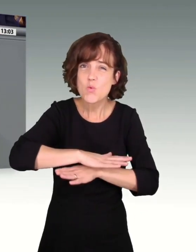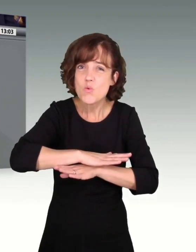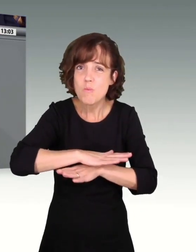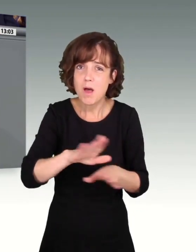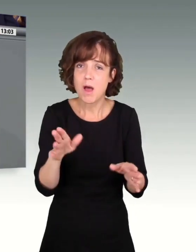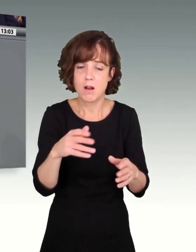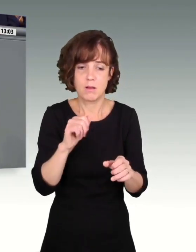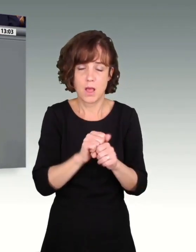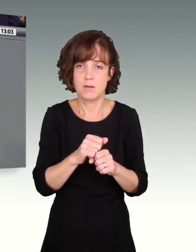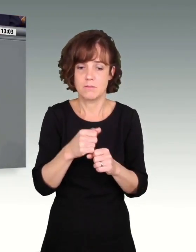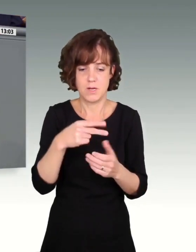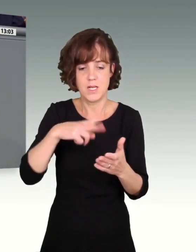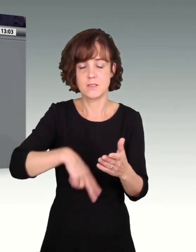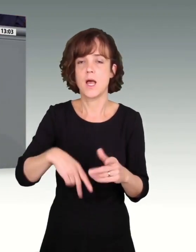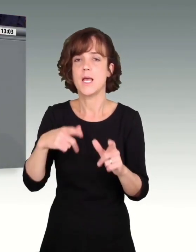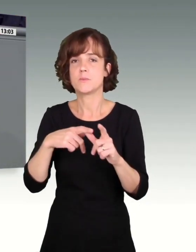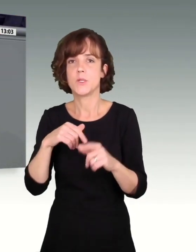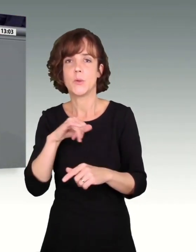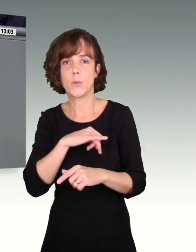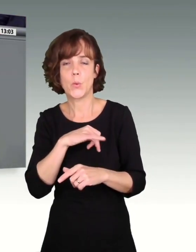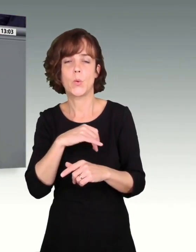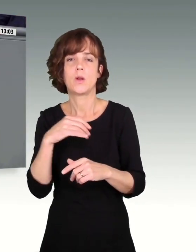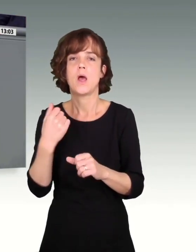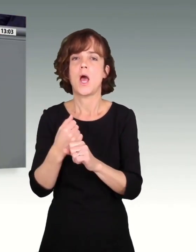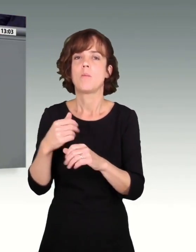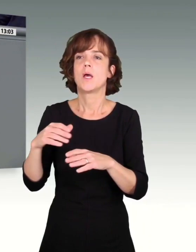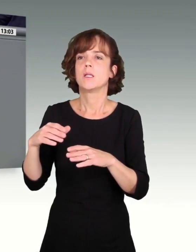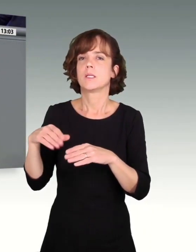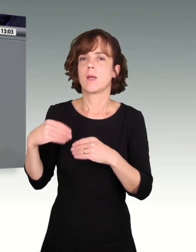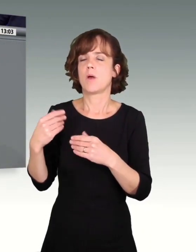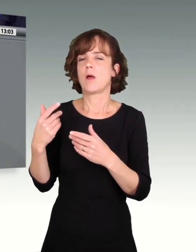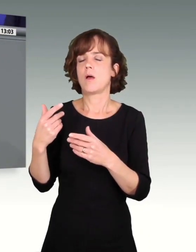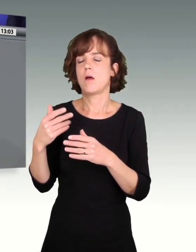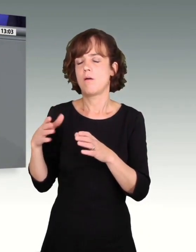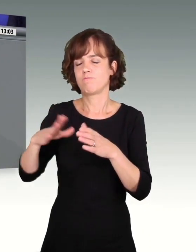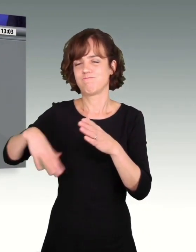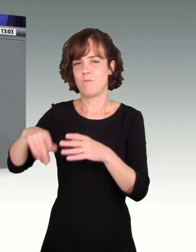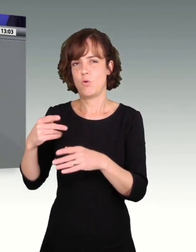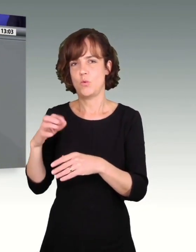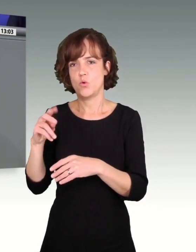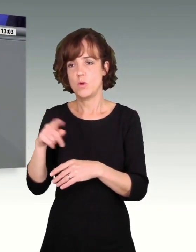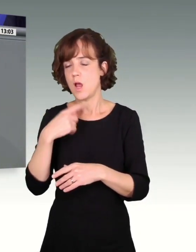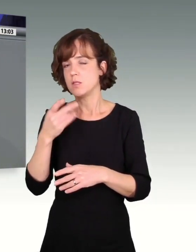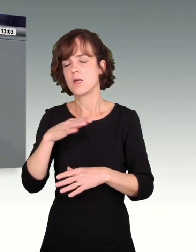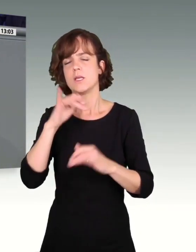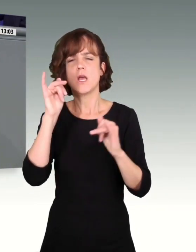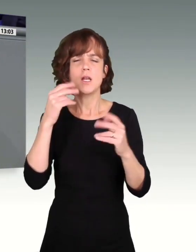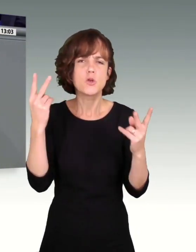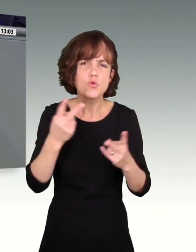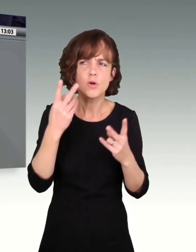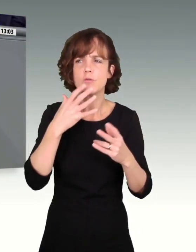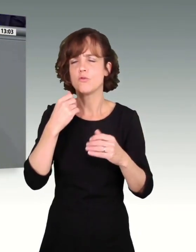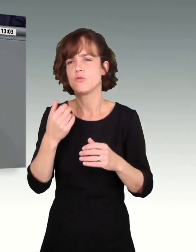vollmundigen Versprechungen von SPD, Grünen und auch vom Arbeitnehmerflügel der Union für eine deutliche Erhöhung des Mindestlohns nachlesen.